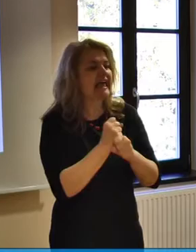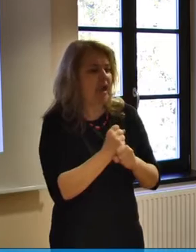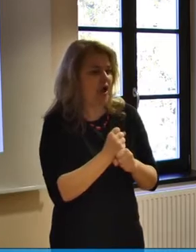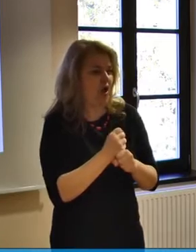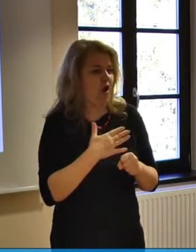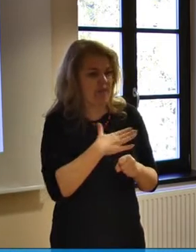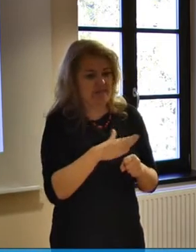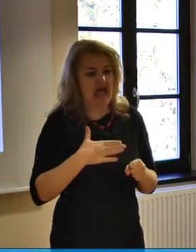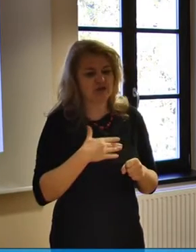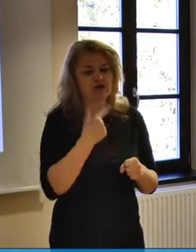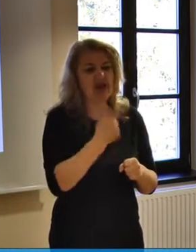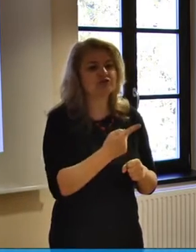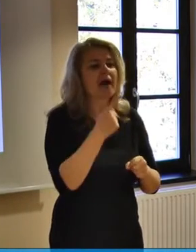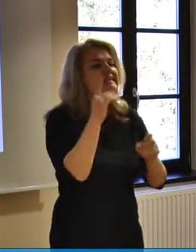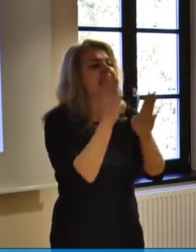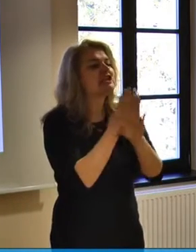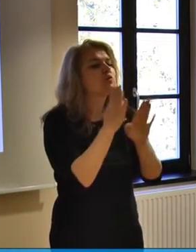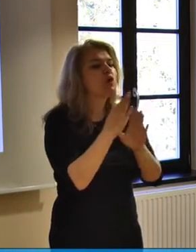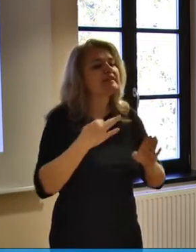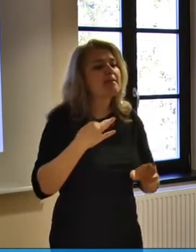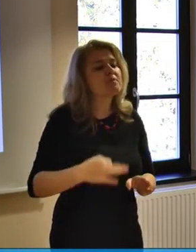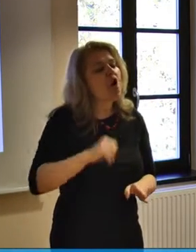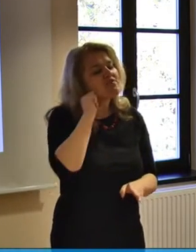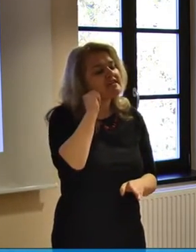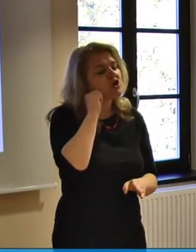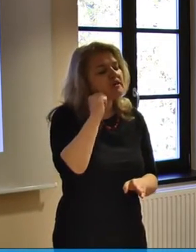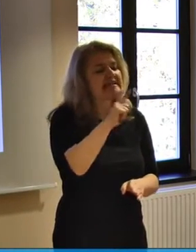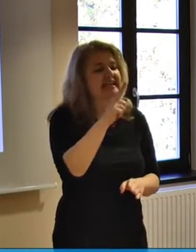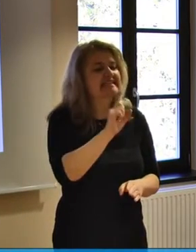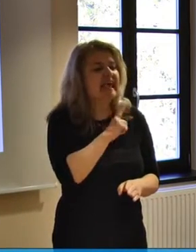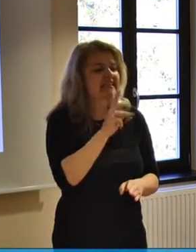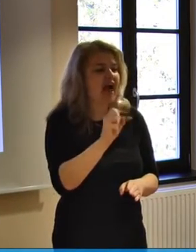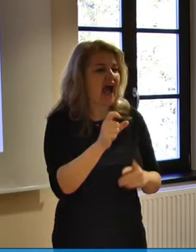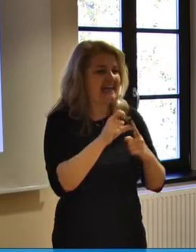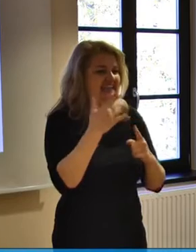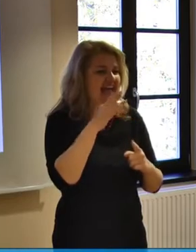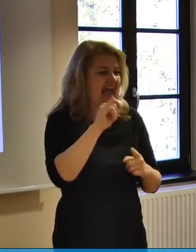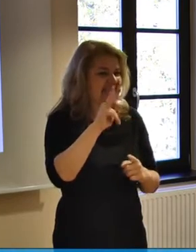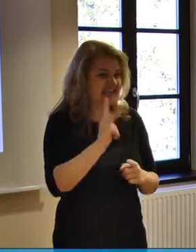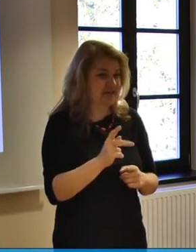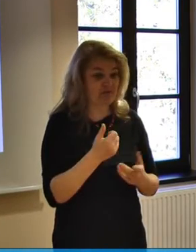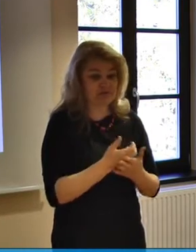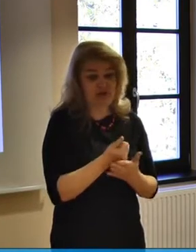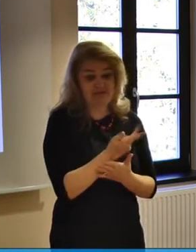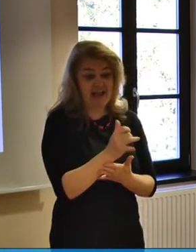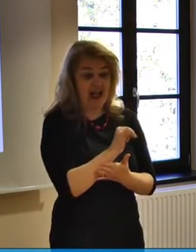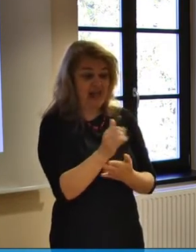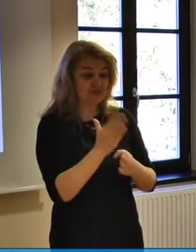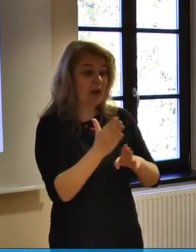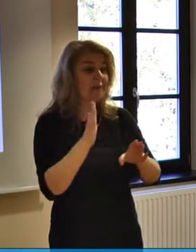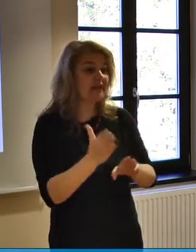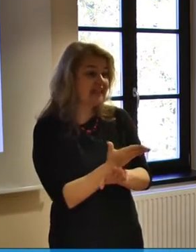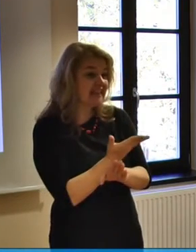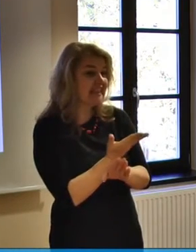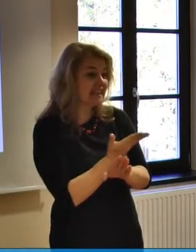recimo temu skirnostne profesorice Zdenke Serajnik. Kar nekaj let je že menilo od tega,